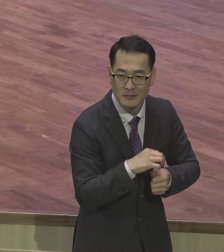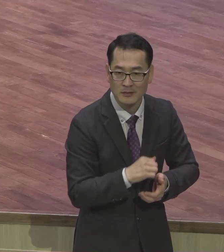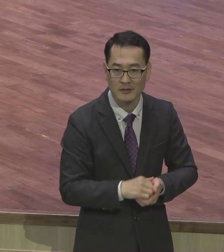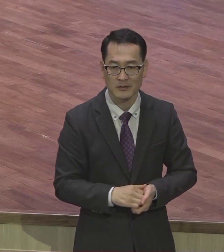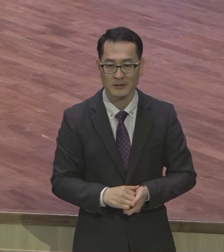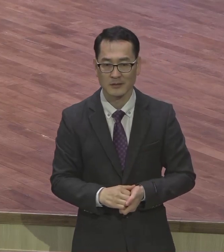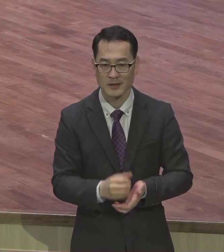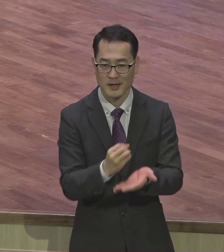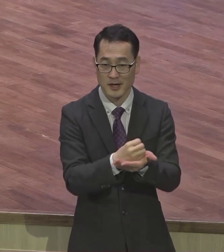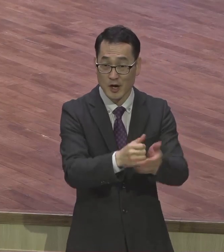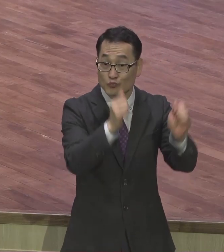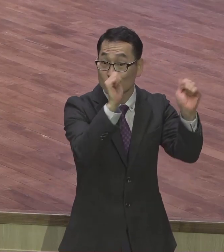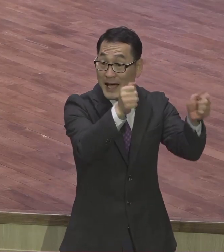나온다. 그건 가짜요.